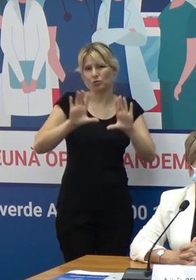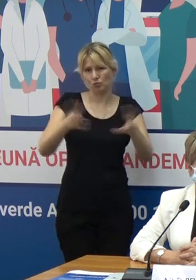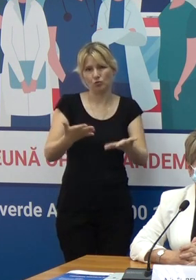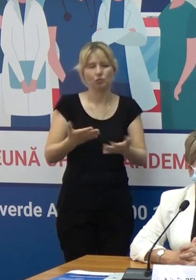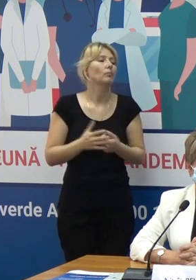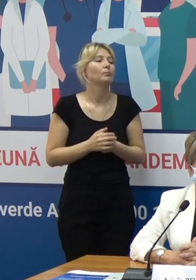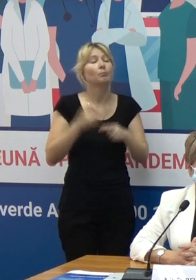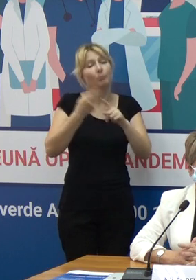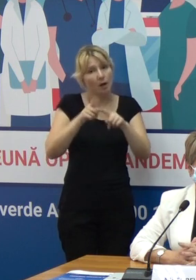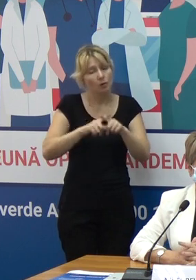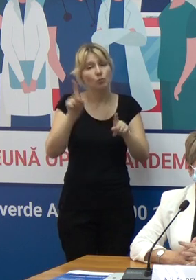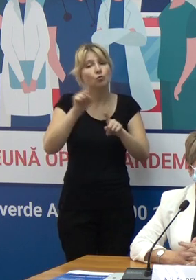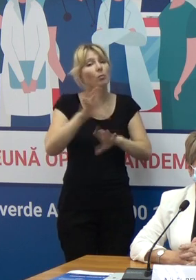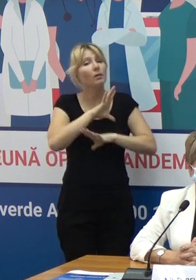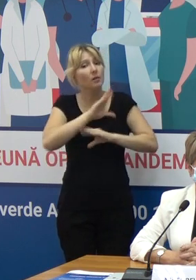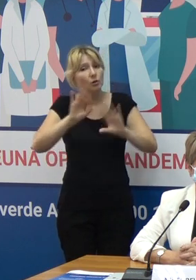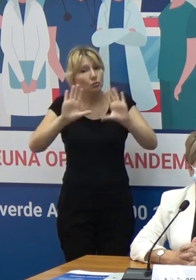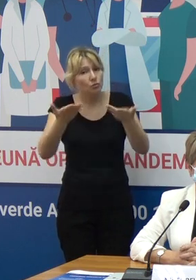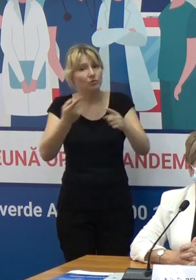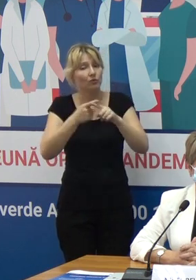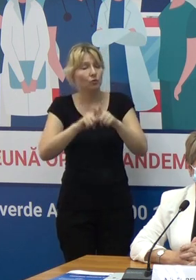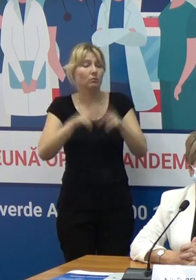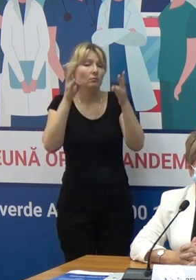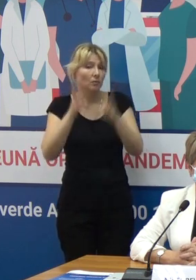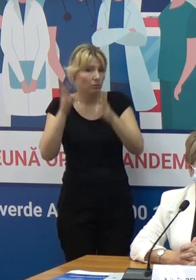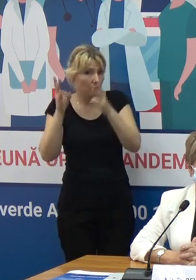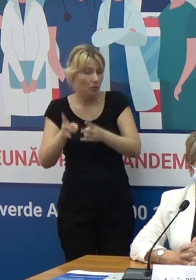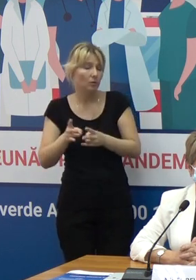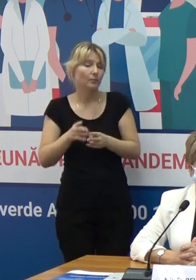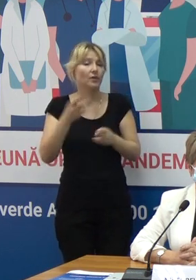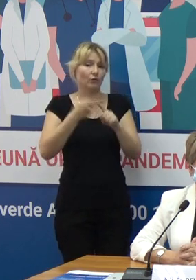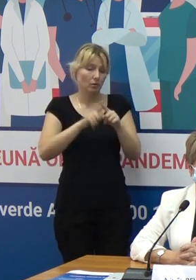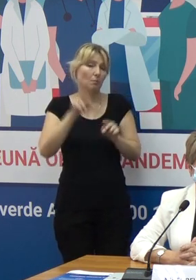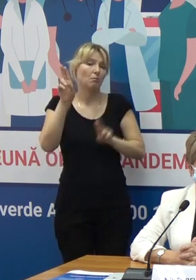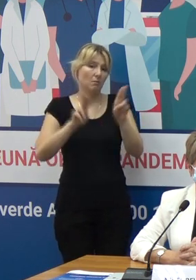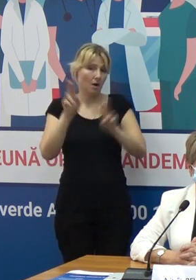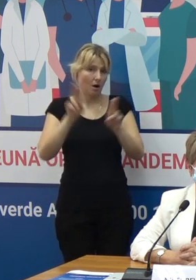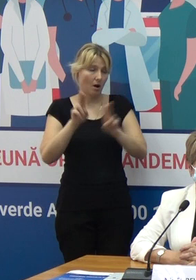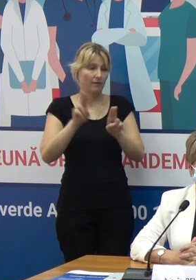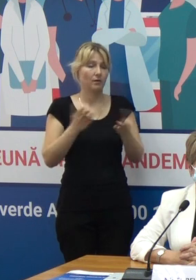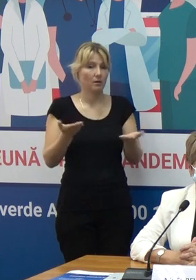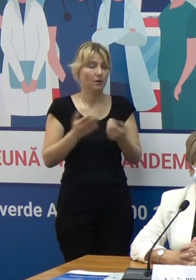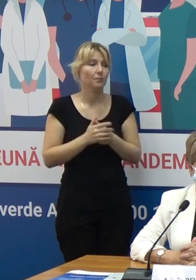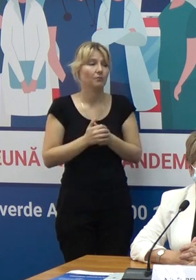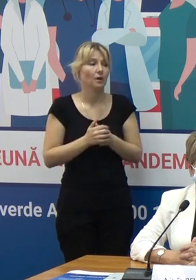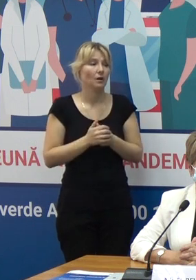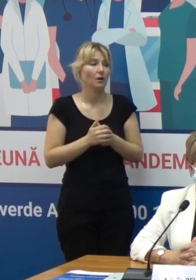Pentru a evita acest lucru, cazul în care va apărea necesitatea unor măsuri adiționale, privind